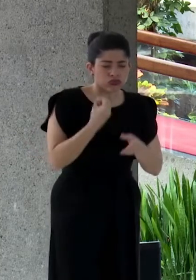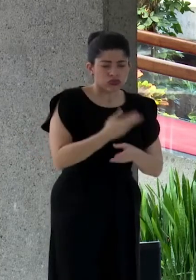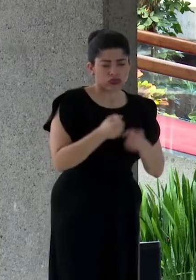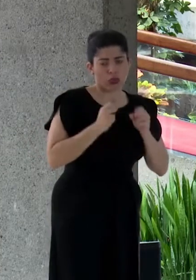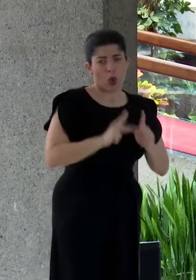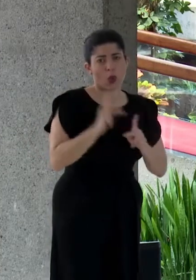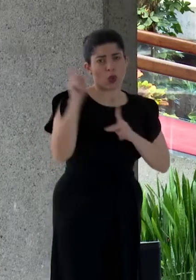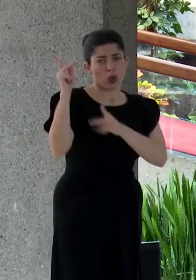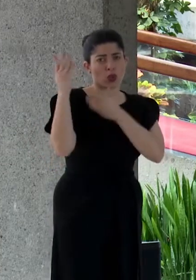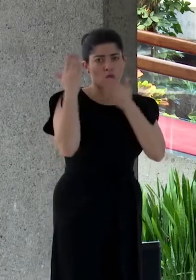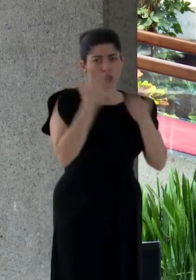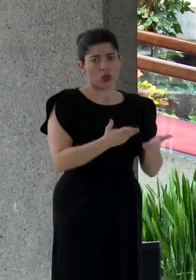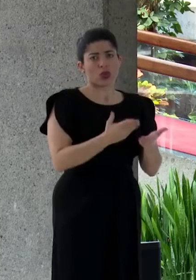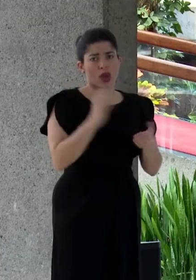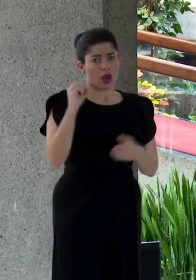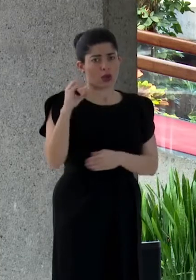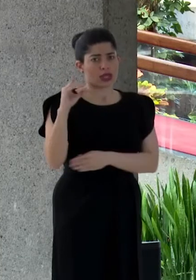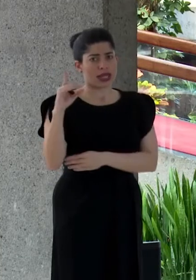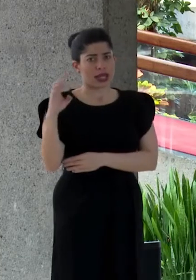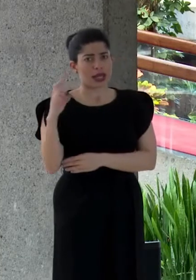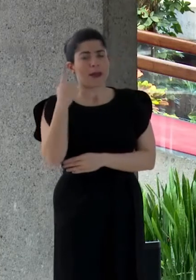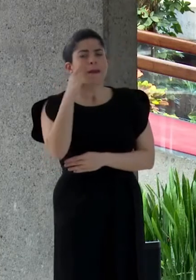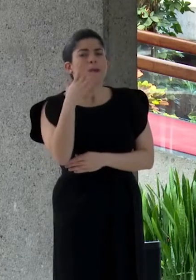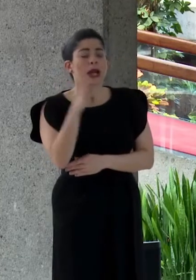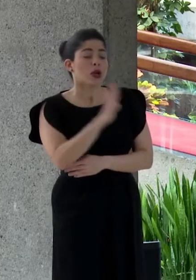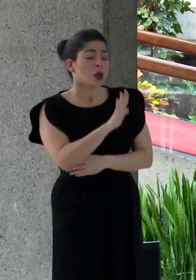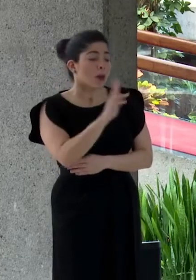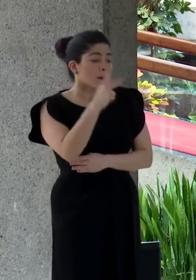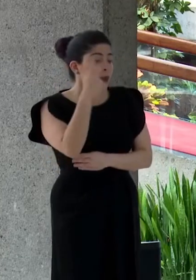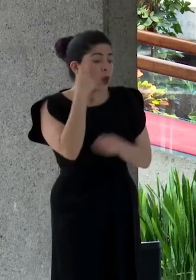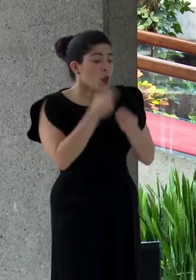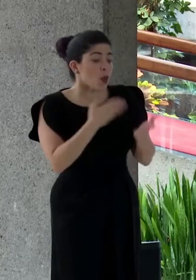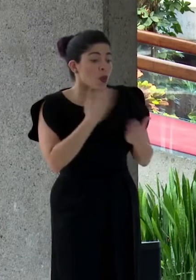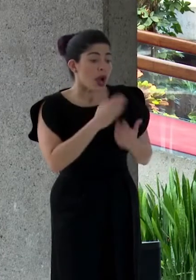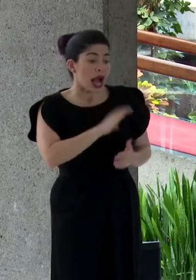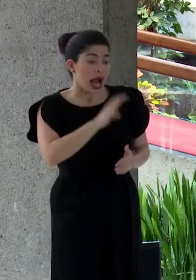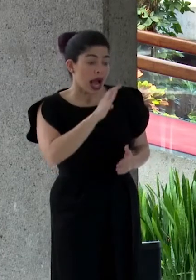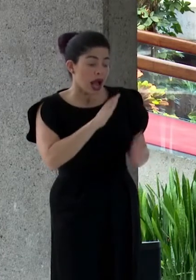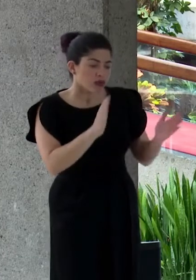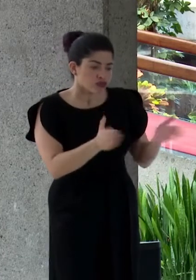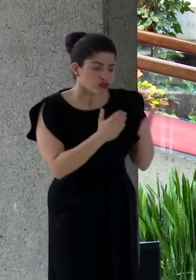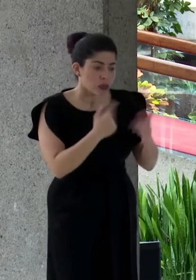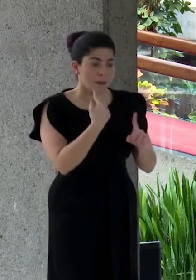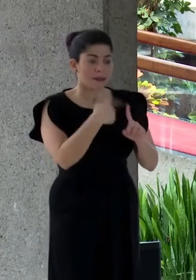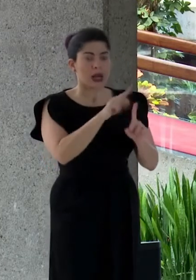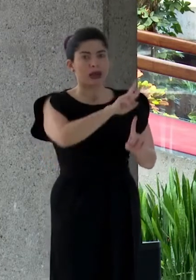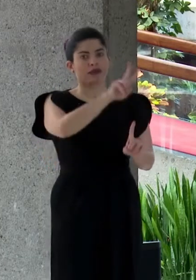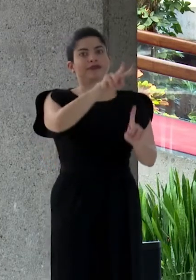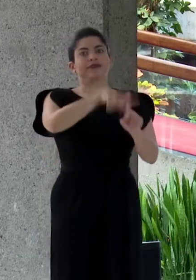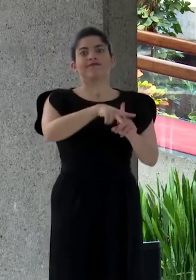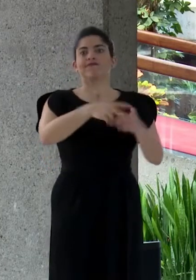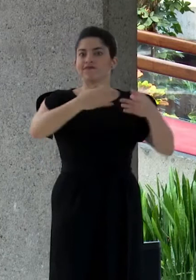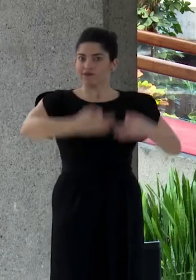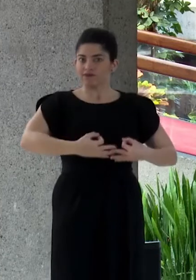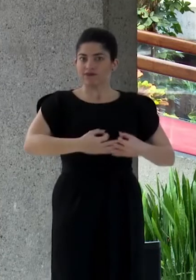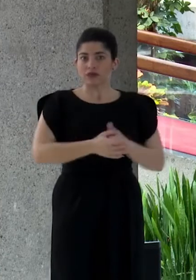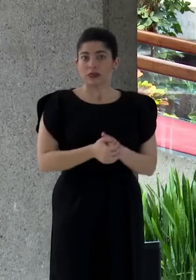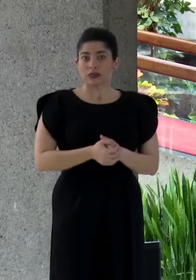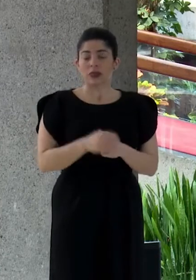ofrece la OCDE en la promoción de políticas públicas de calidad y su ejecución eficiente,